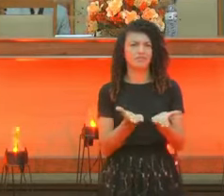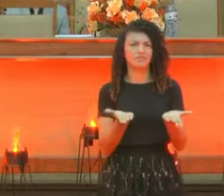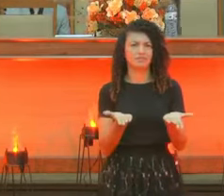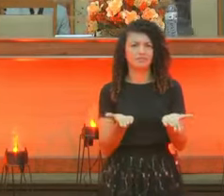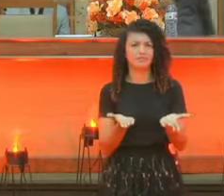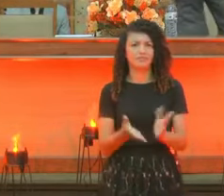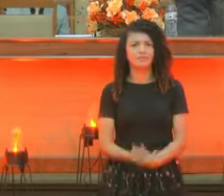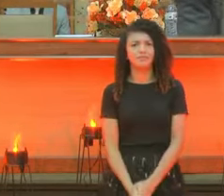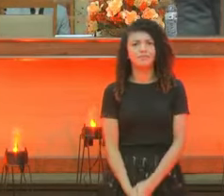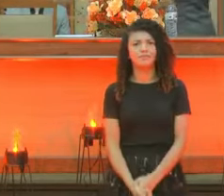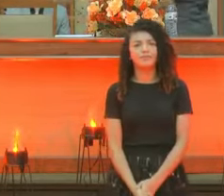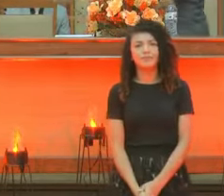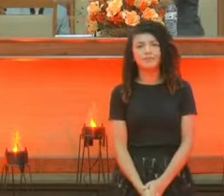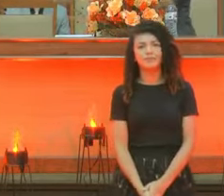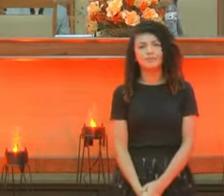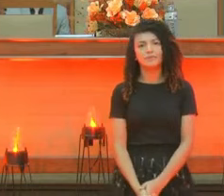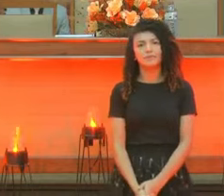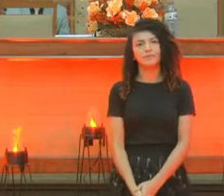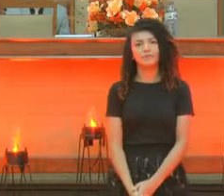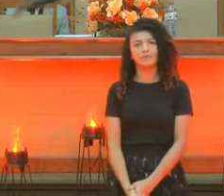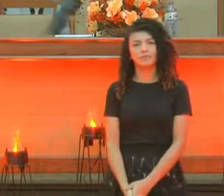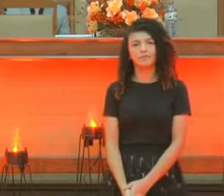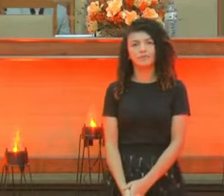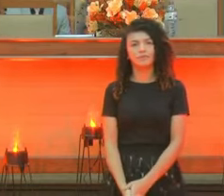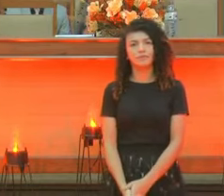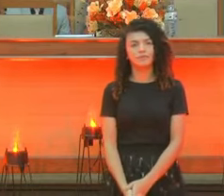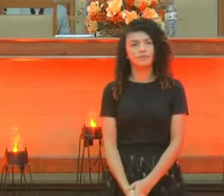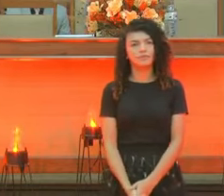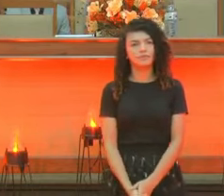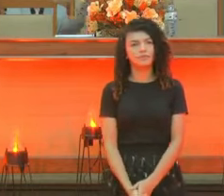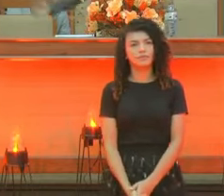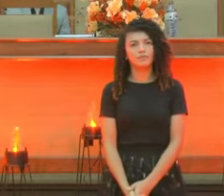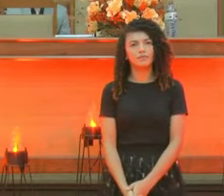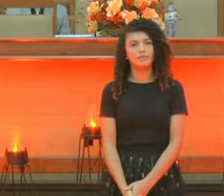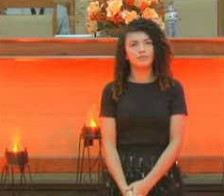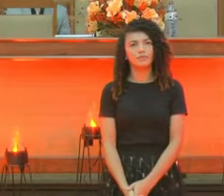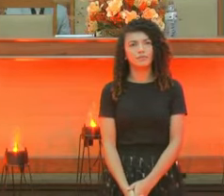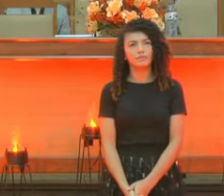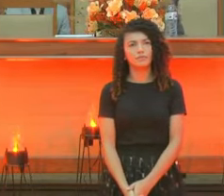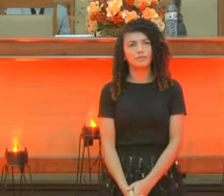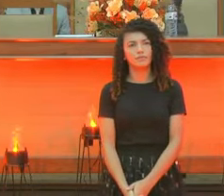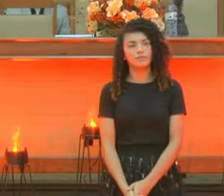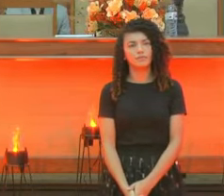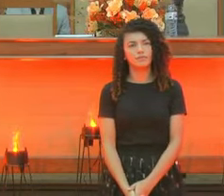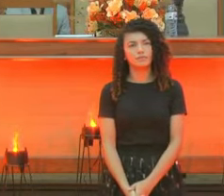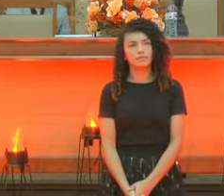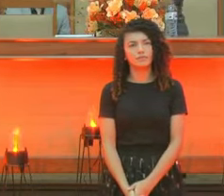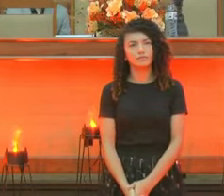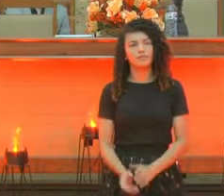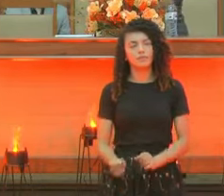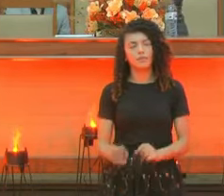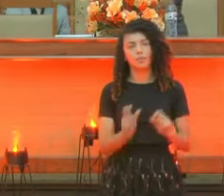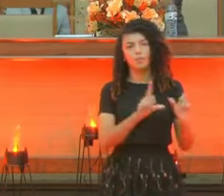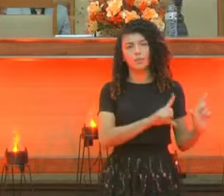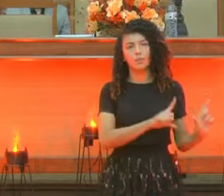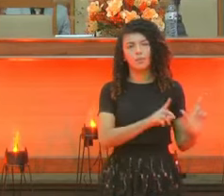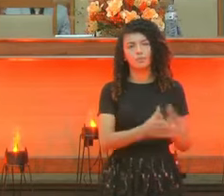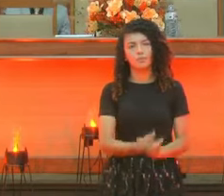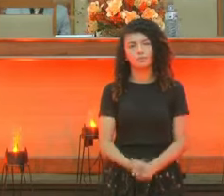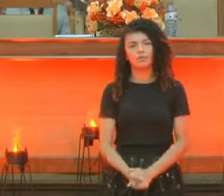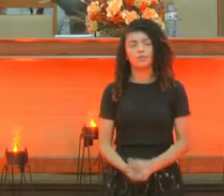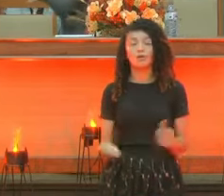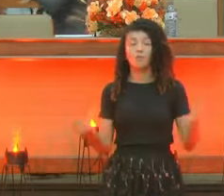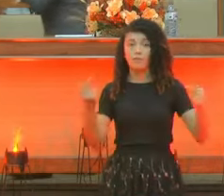Hein? Ah, nadei ele tranquilo. Pode passar. Olha o que mais. Olha o que ele diz aí. Isso é um paradoxo.